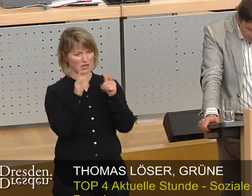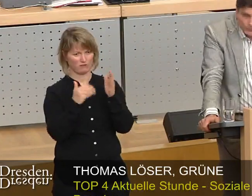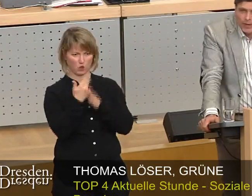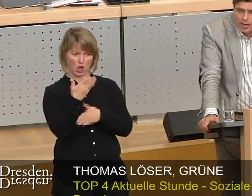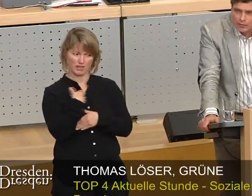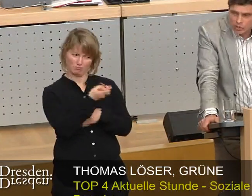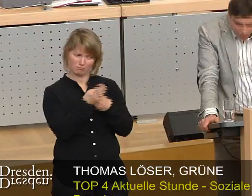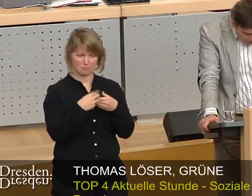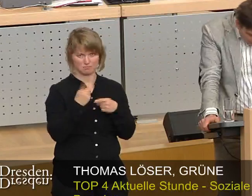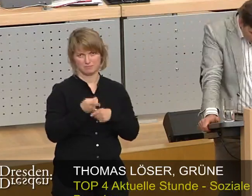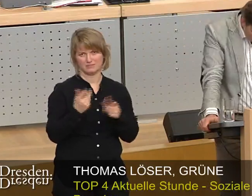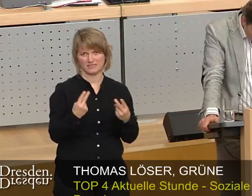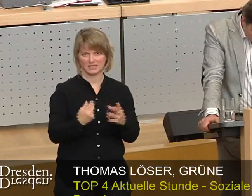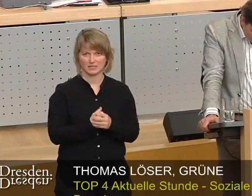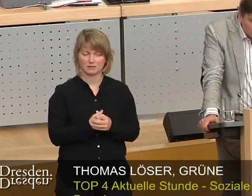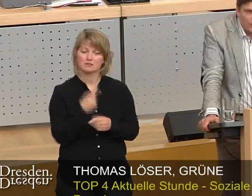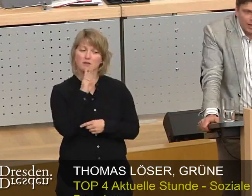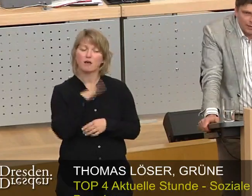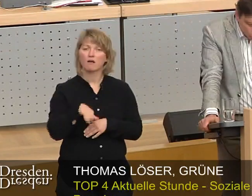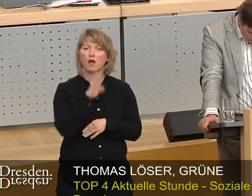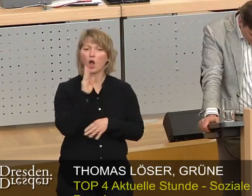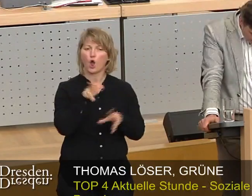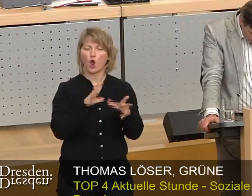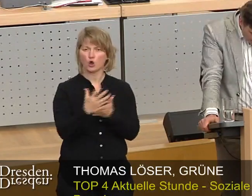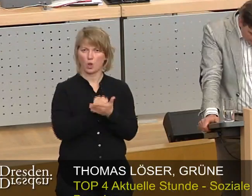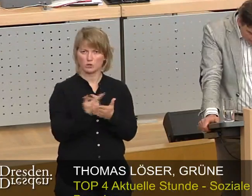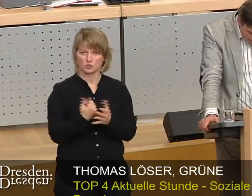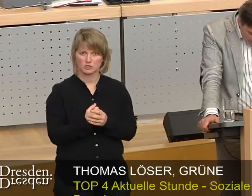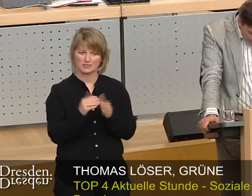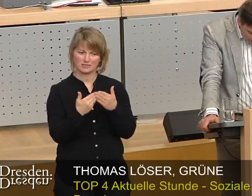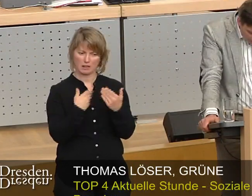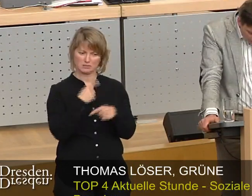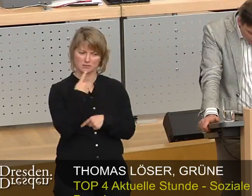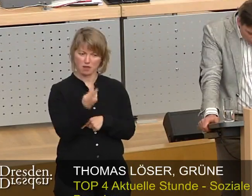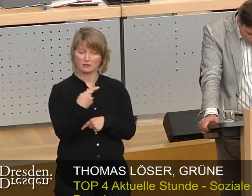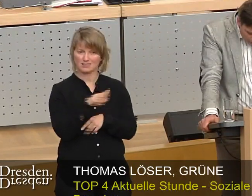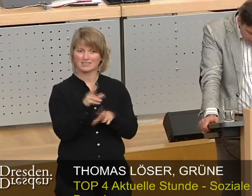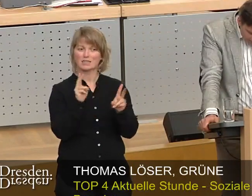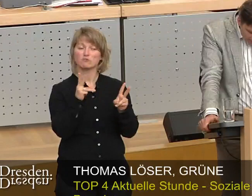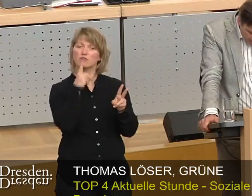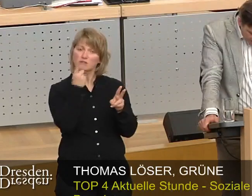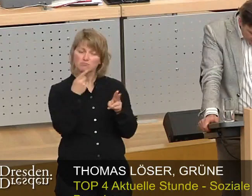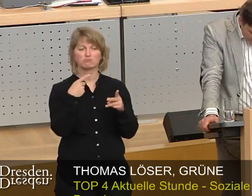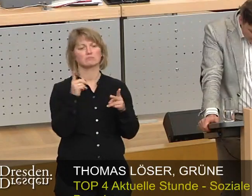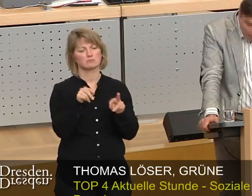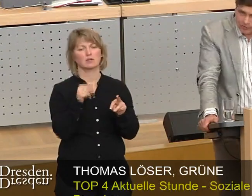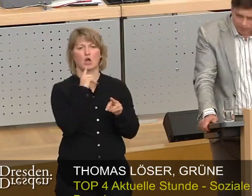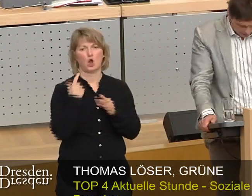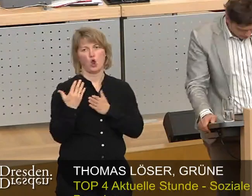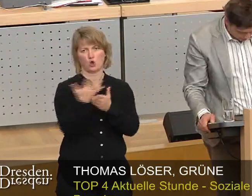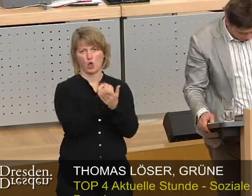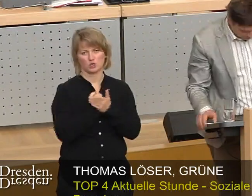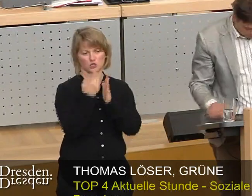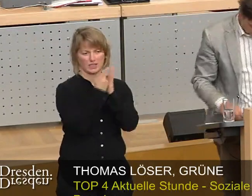wichtig ist. Wir verstehen uns als ökologisch. Deswegen haben wir reingeschrieben, dass diese Gesellschaft auch nach ökologischen Kriterien arbeitet, die